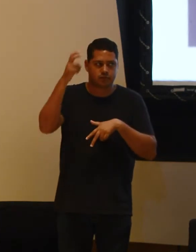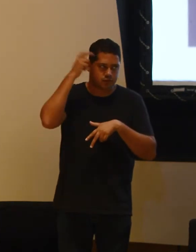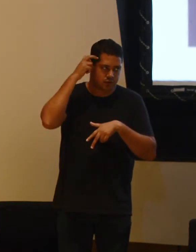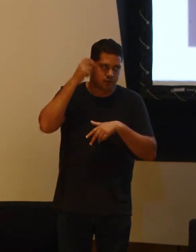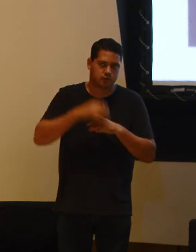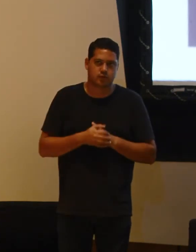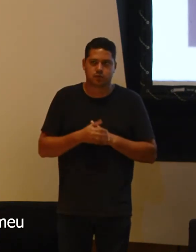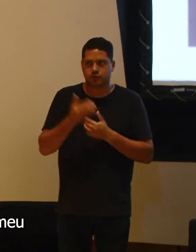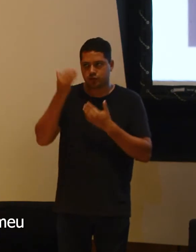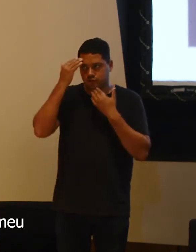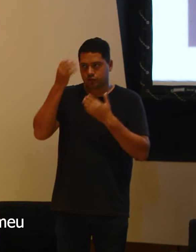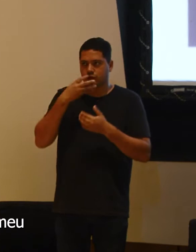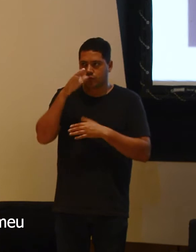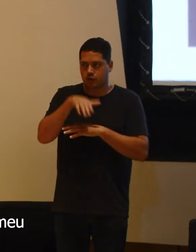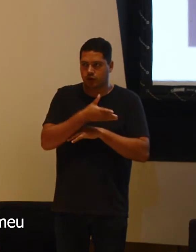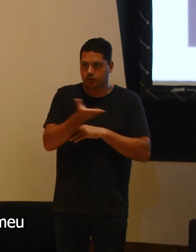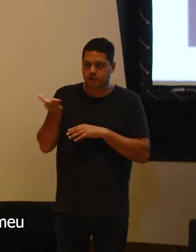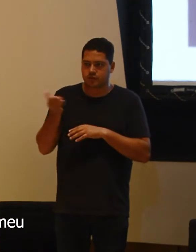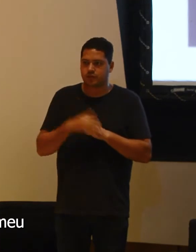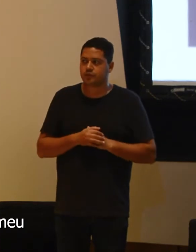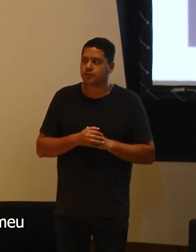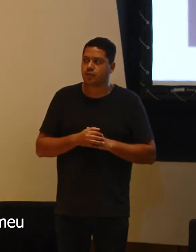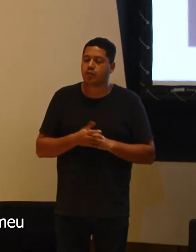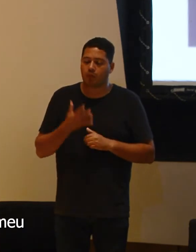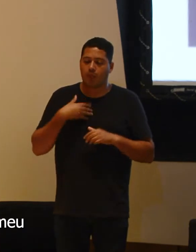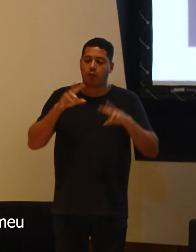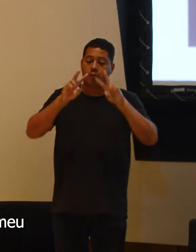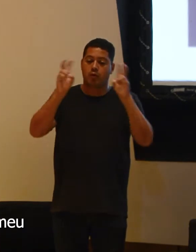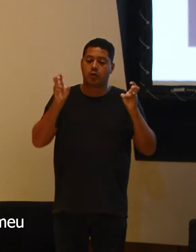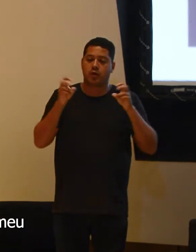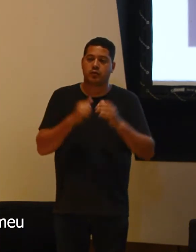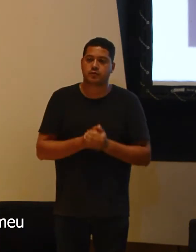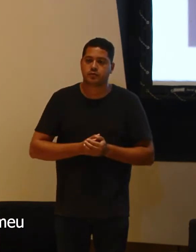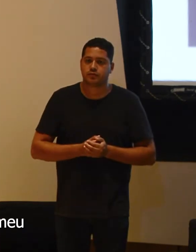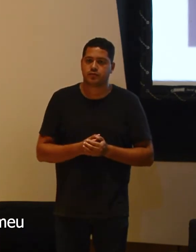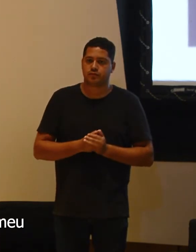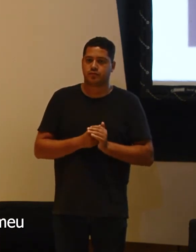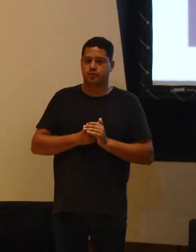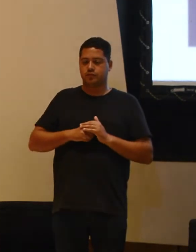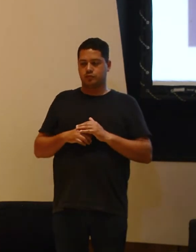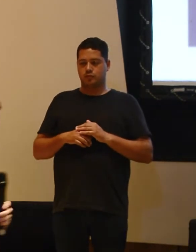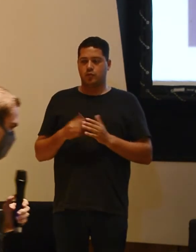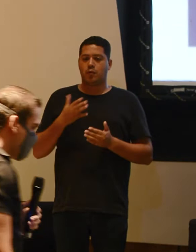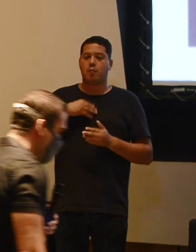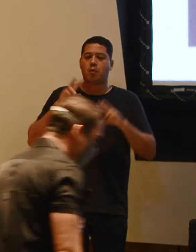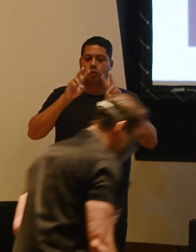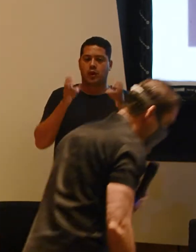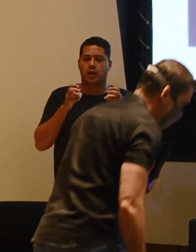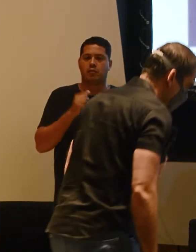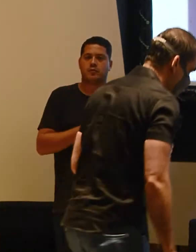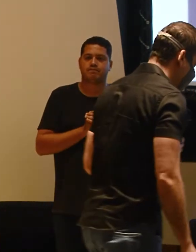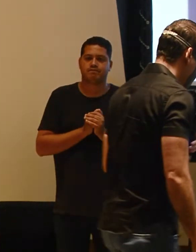Obrigado. Boa tarde a todo mundo. Bem, o meu tema, já tirou já, o meu tema acho que sai um